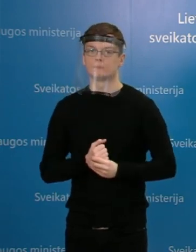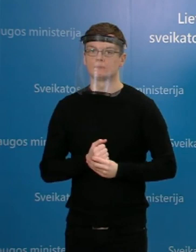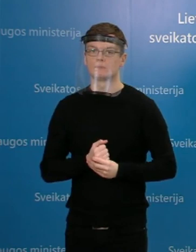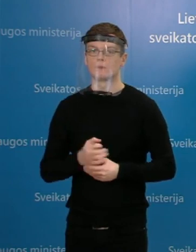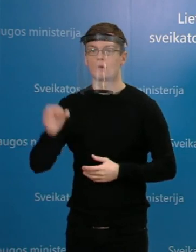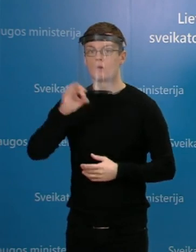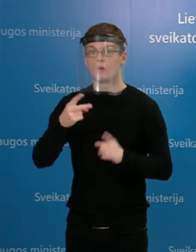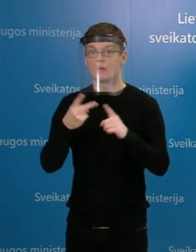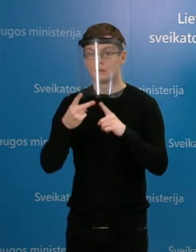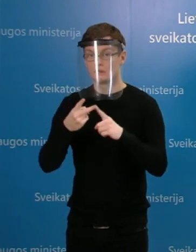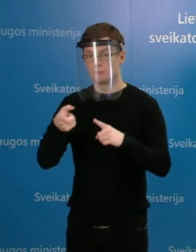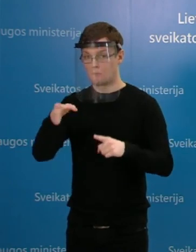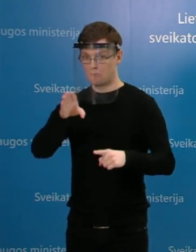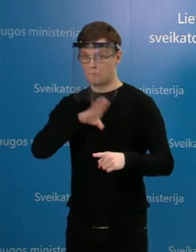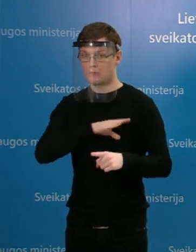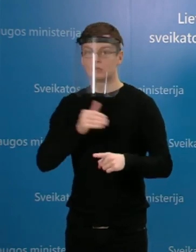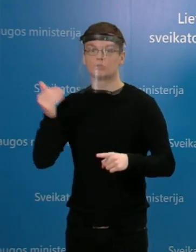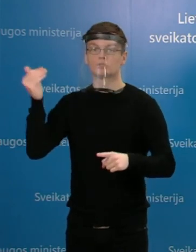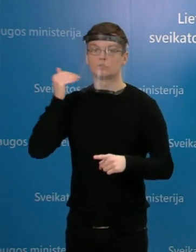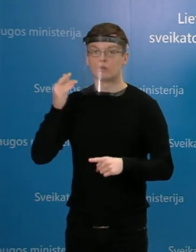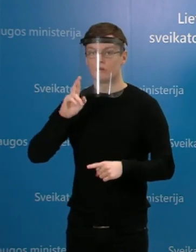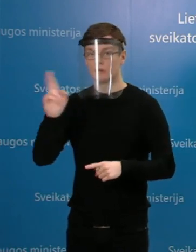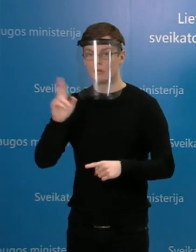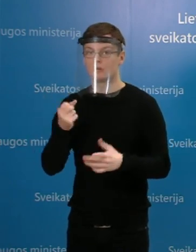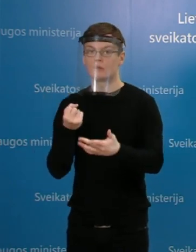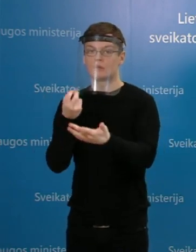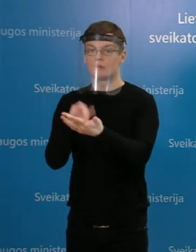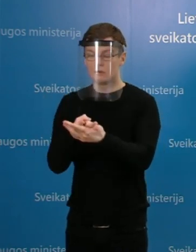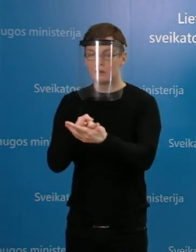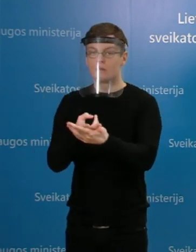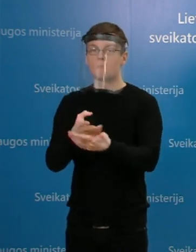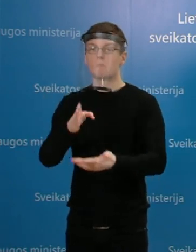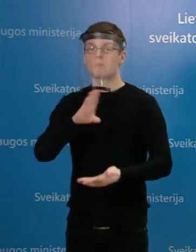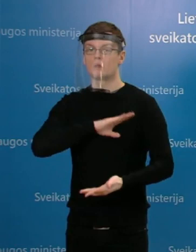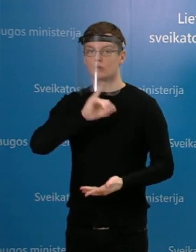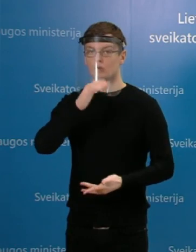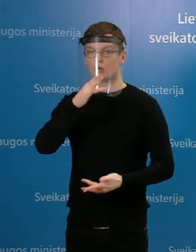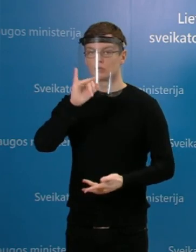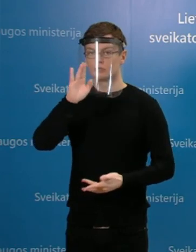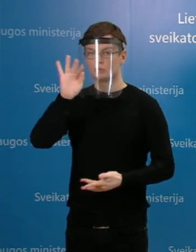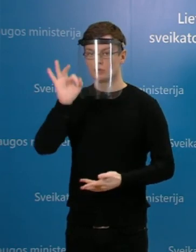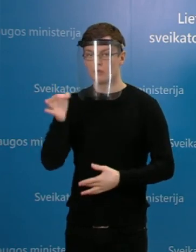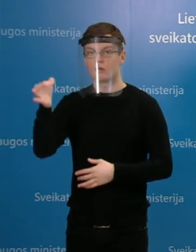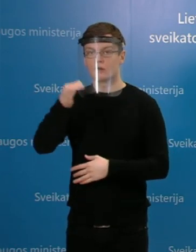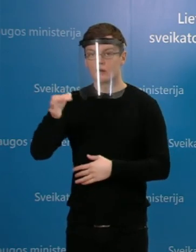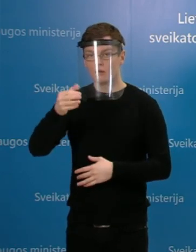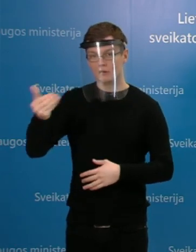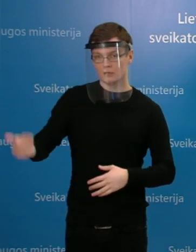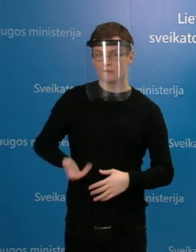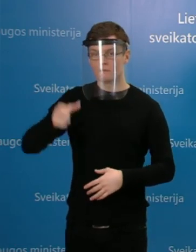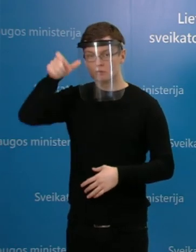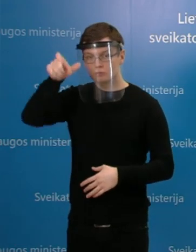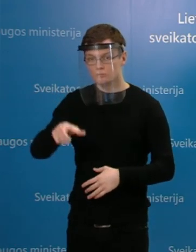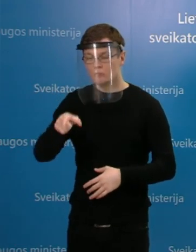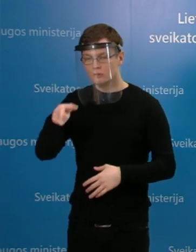gautą iš Šiaulių Respublikinės lygoninės, mirė Joniškio rajono gyventojas. Irgi priklausė rizikos grupėjai tiek pagal